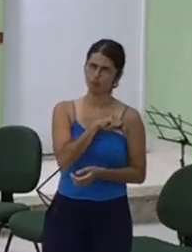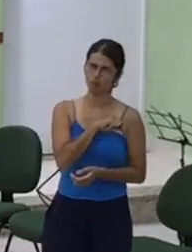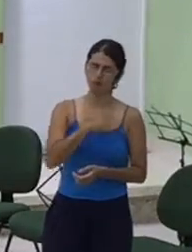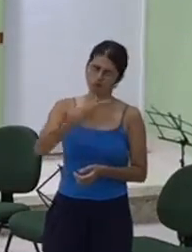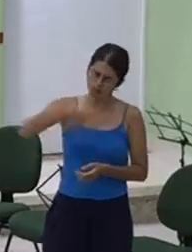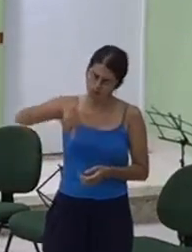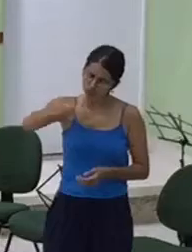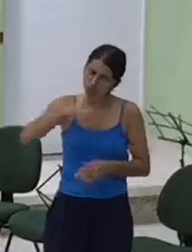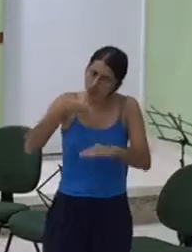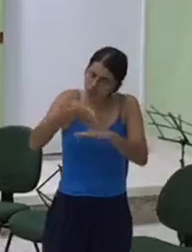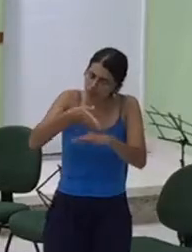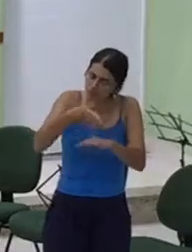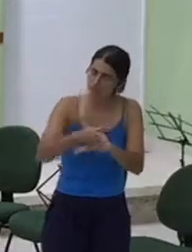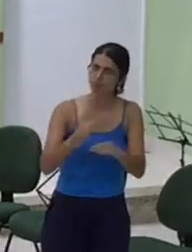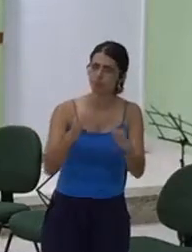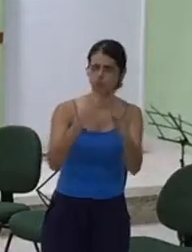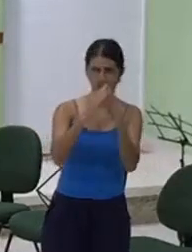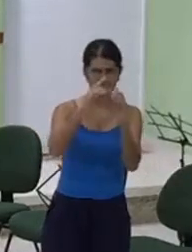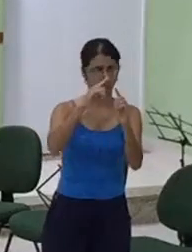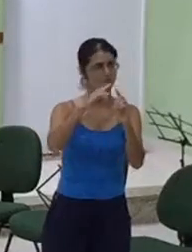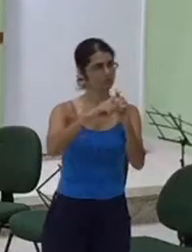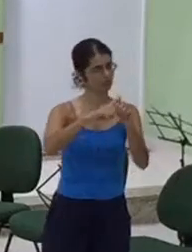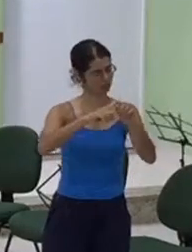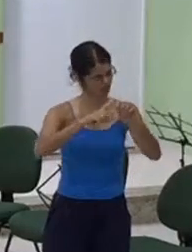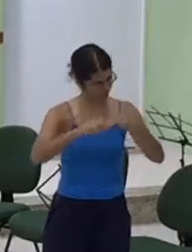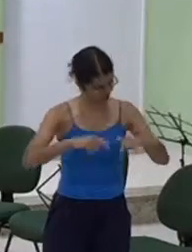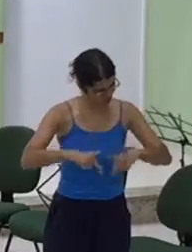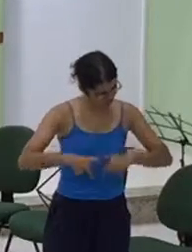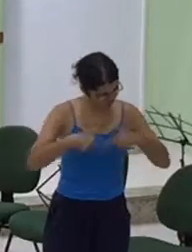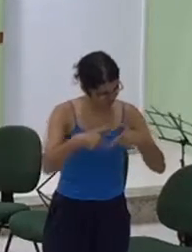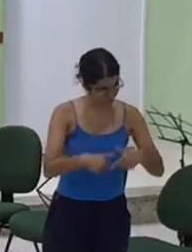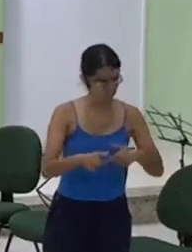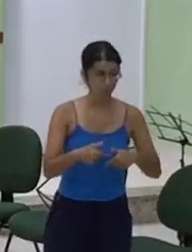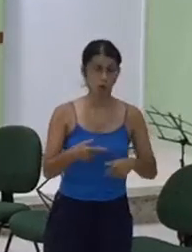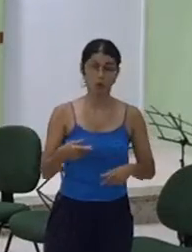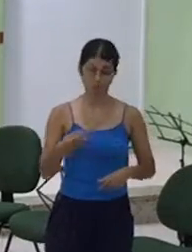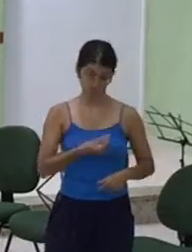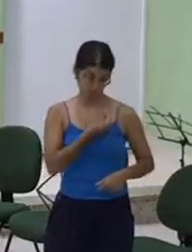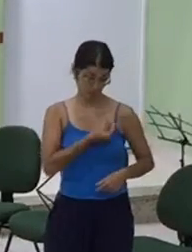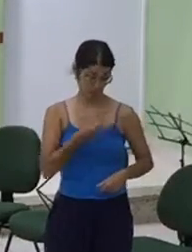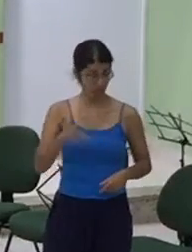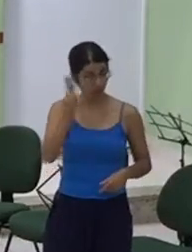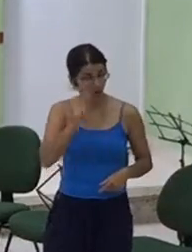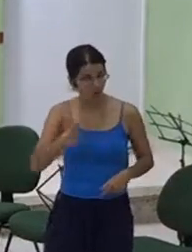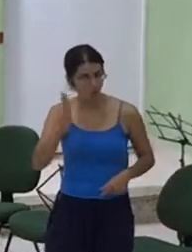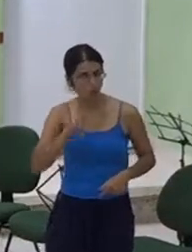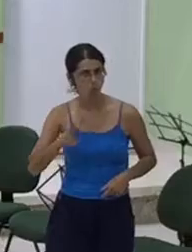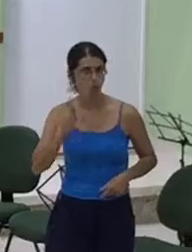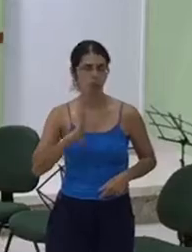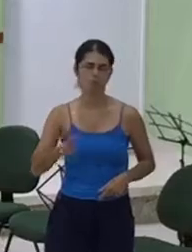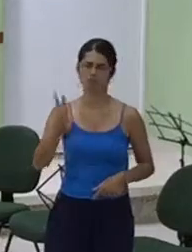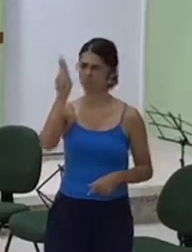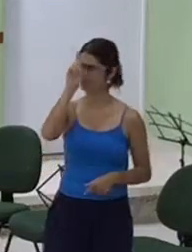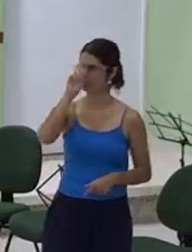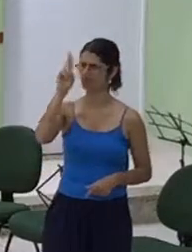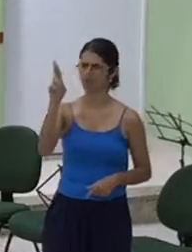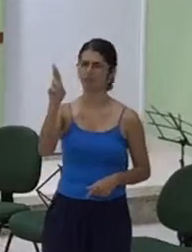igreja militante. Usa-nos, Senhor. Usa-nos, Senhor, no meio de uma